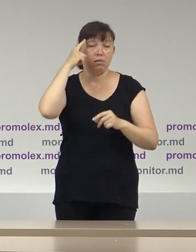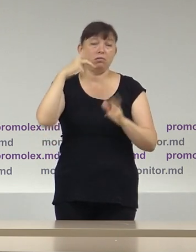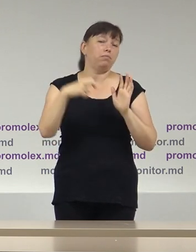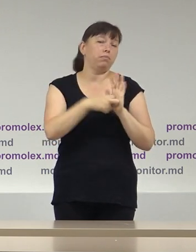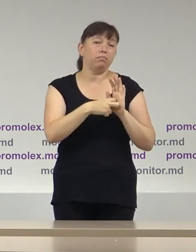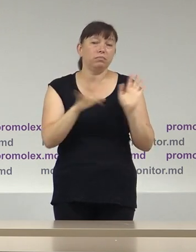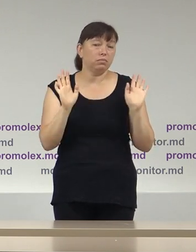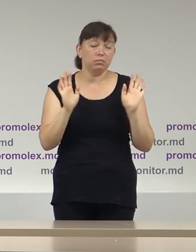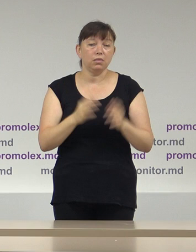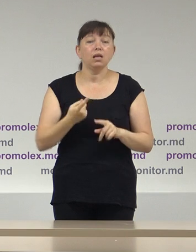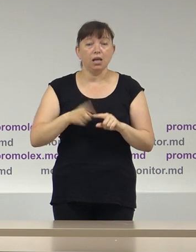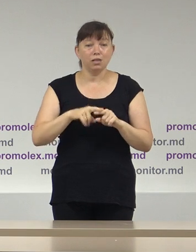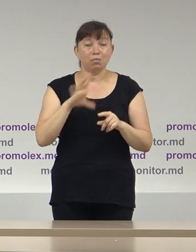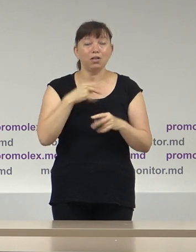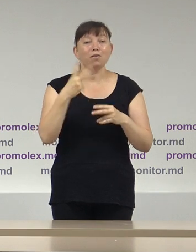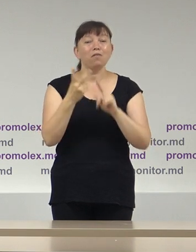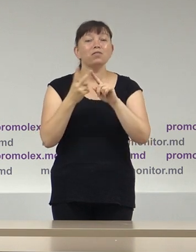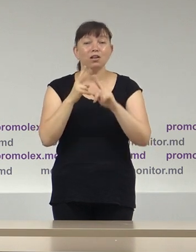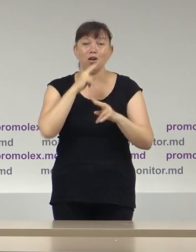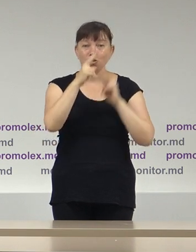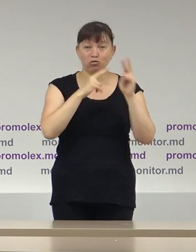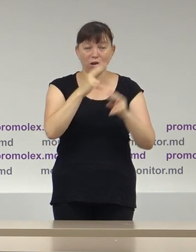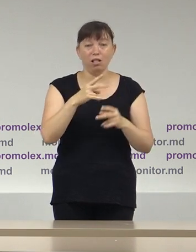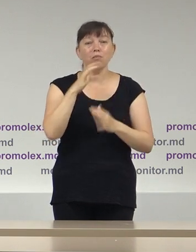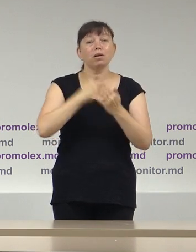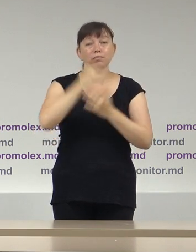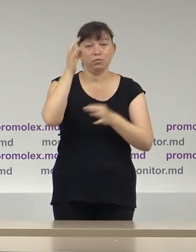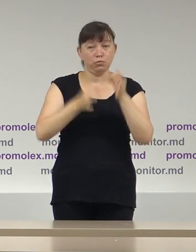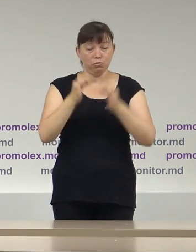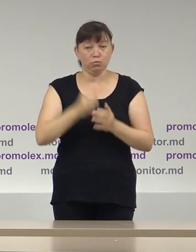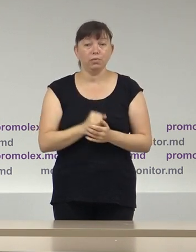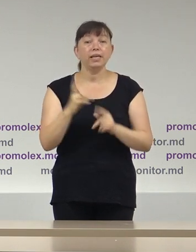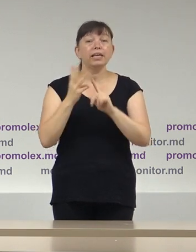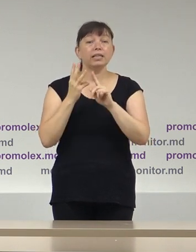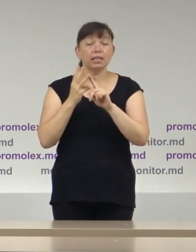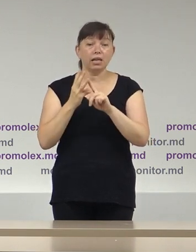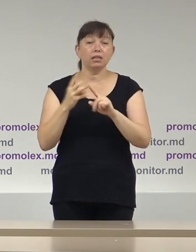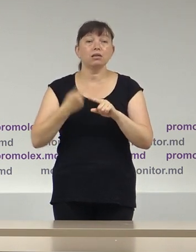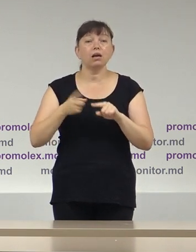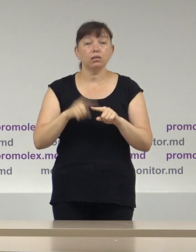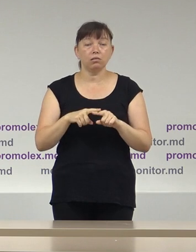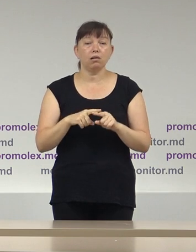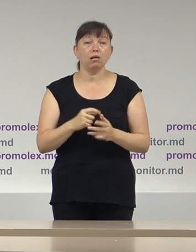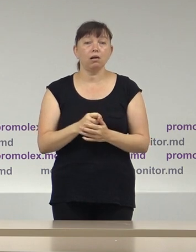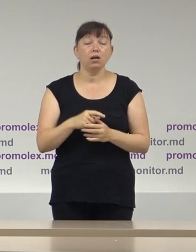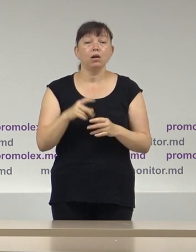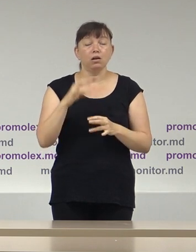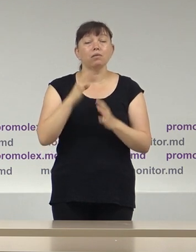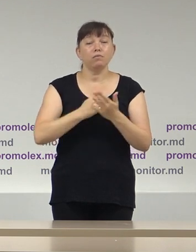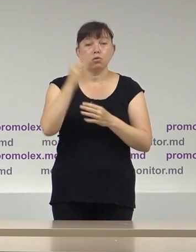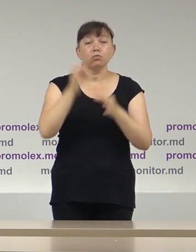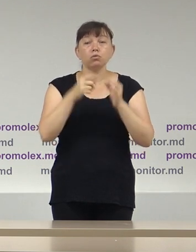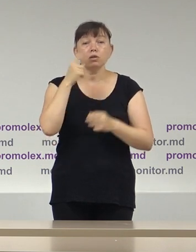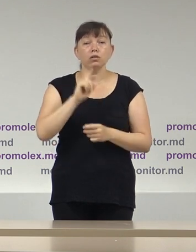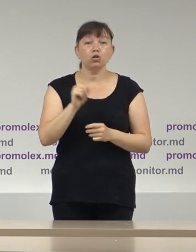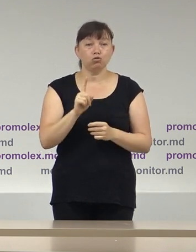ține de o altă sesizare depusă la Curtea Constițională. Și în al treilea moment important de reținut, Curtea la fel a spus